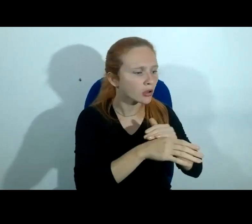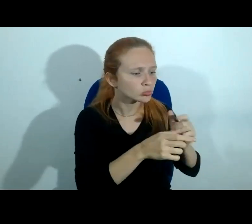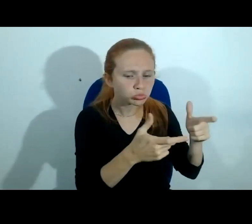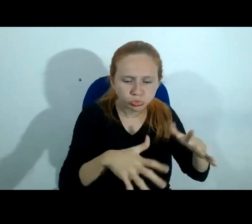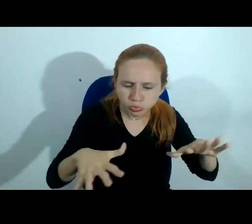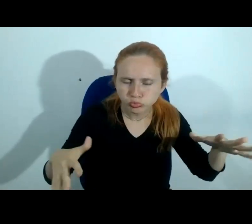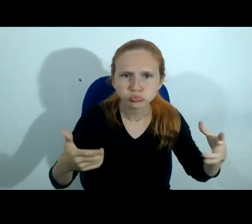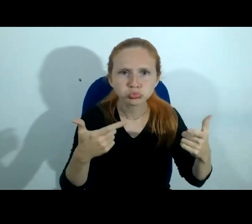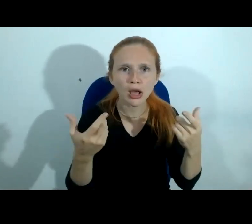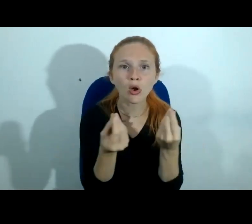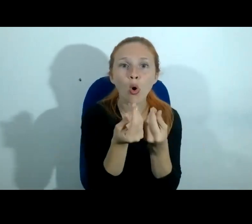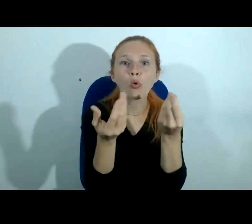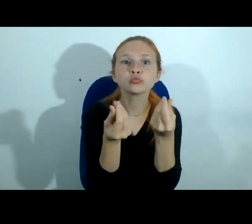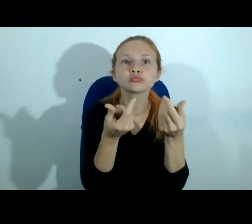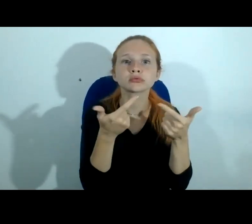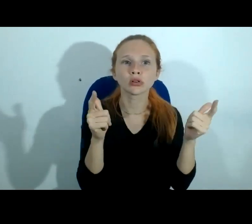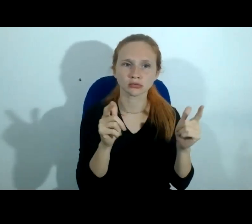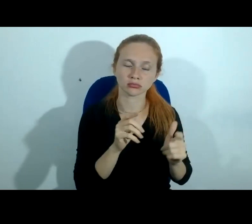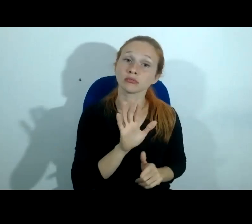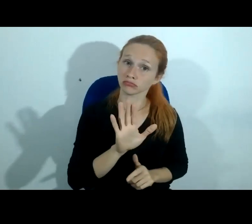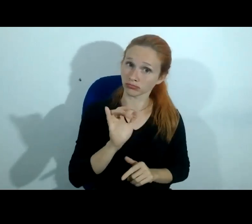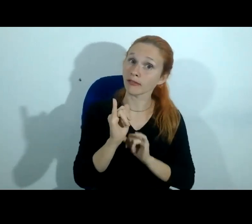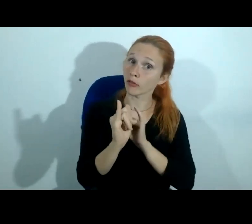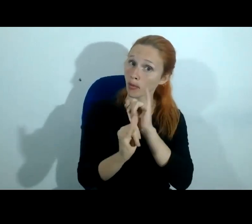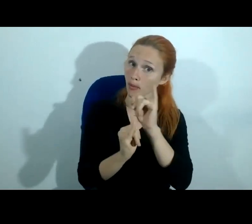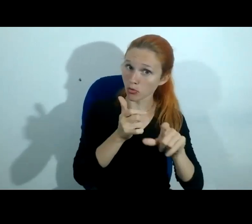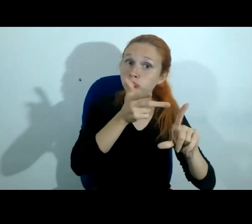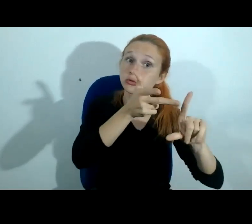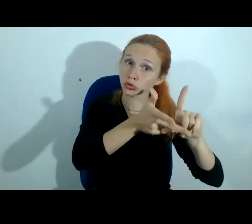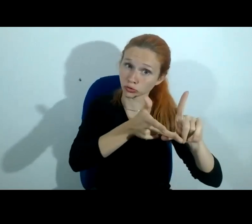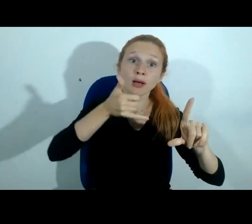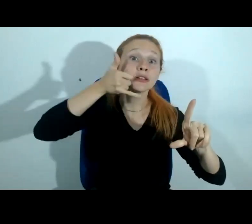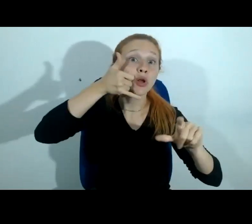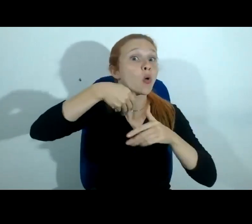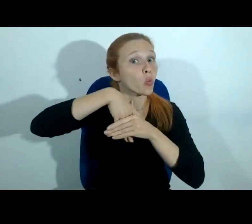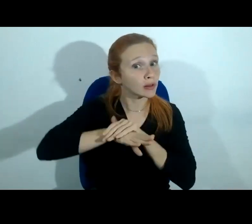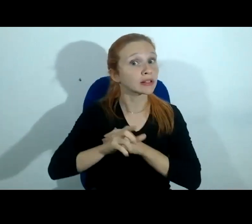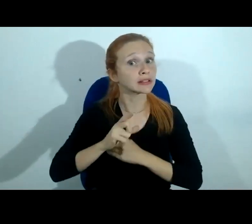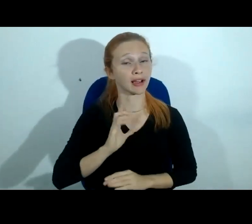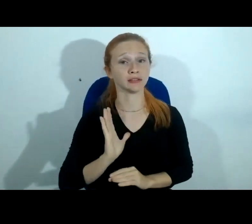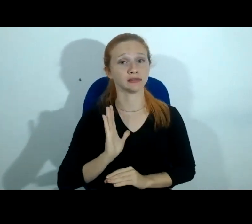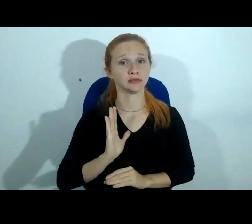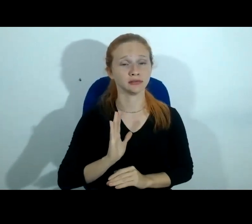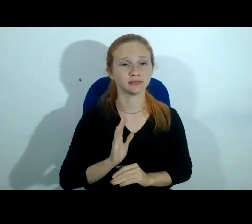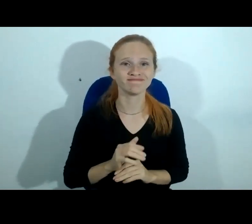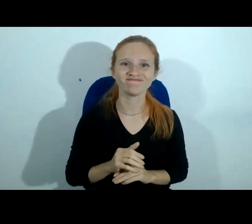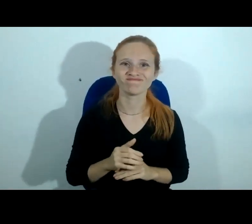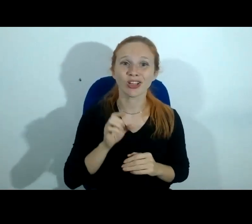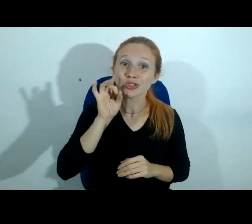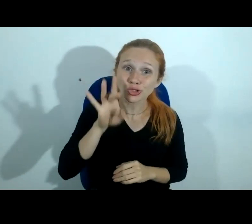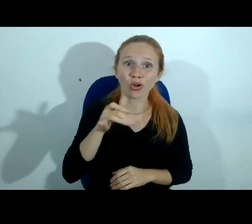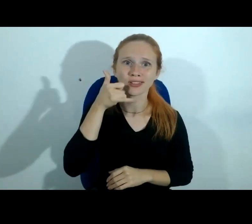temos mas de novo temos informações de que o estupro foi filmado pelo celular então esse é meio necessário porque não existe outro meio